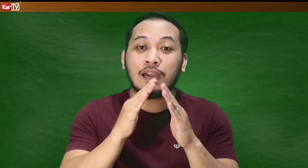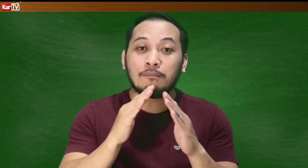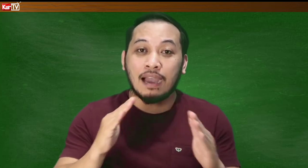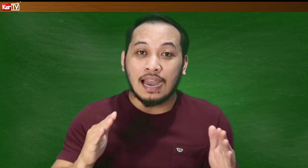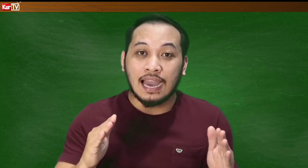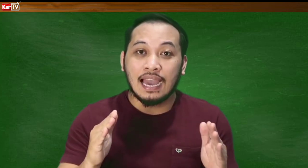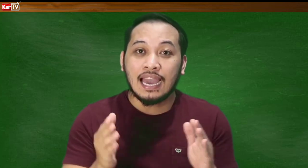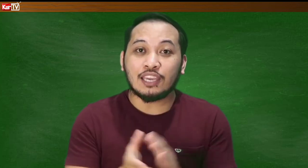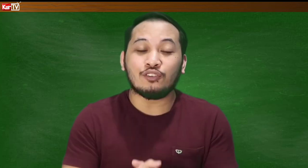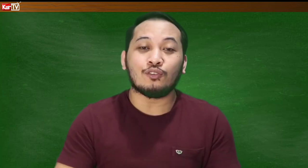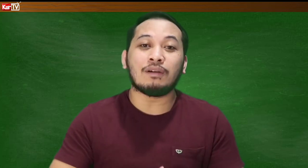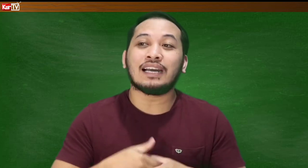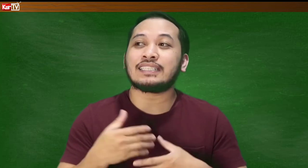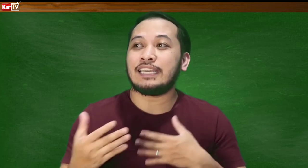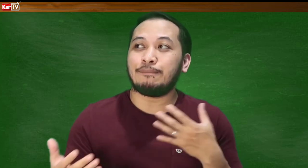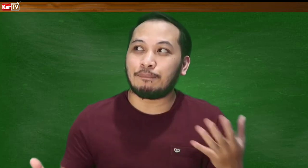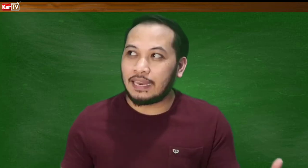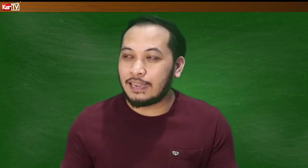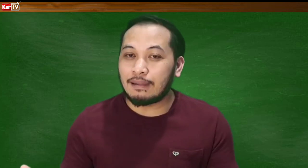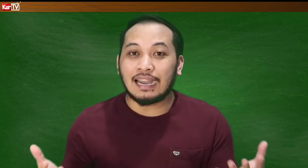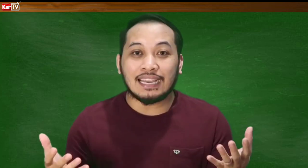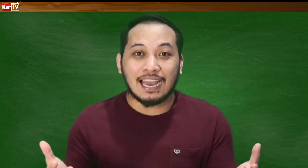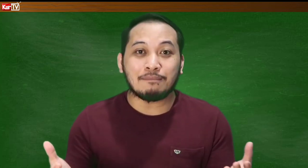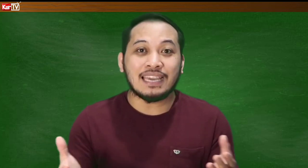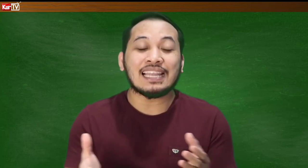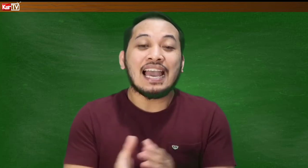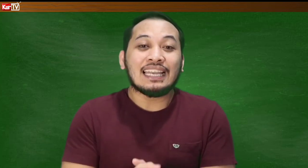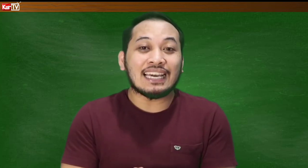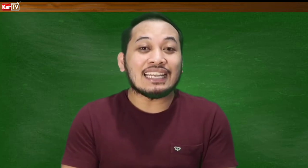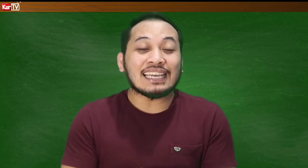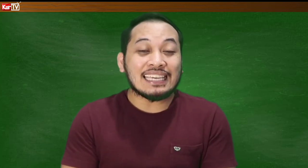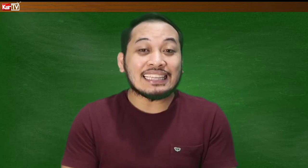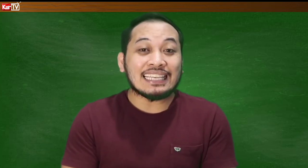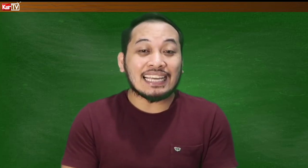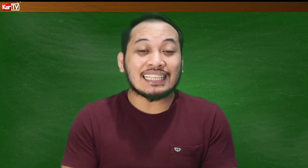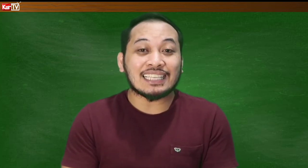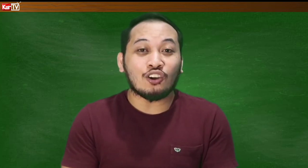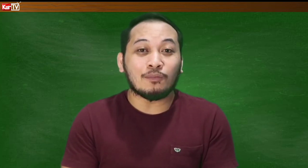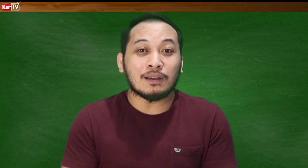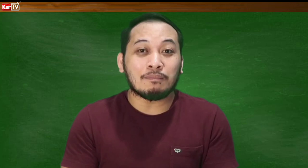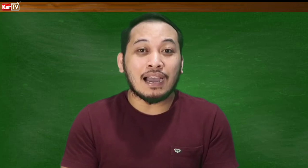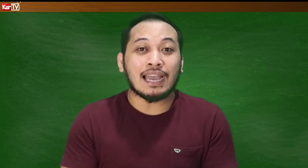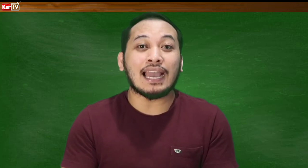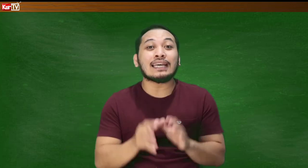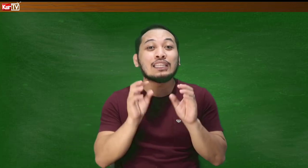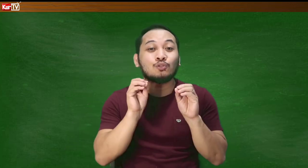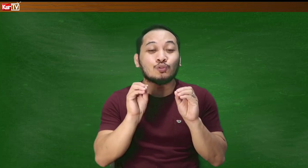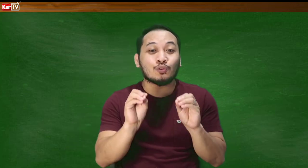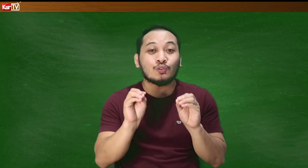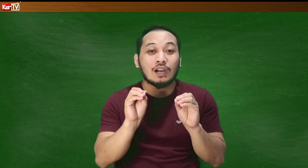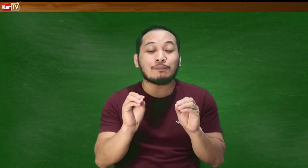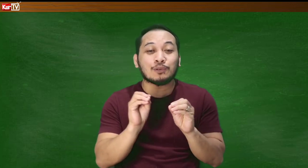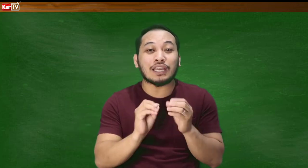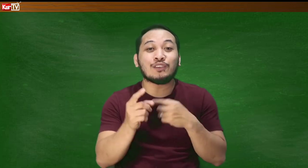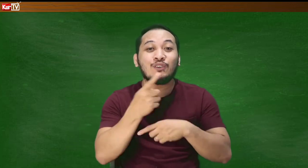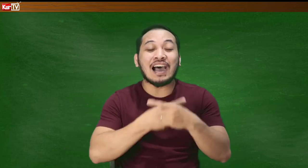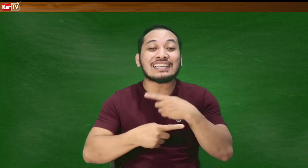ng bahay. Yung mga simpleng mga gamit na nakikita natin sa loob ng bahay. At ituturo ko nga po sa inyo ang